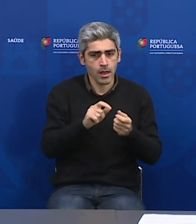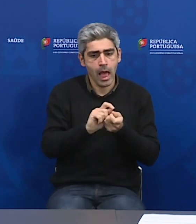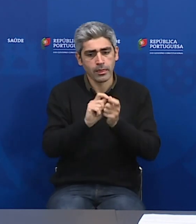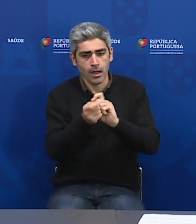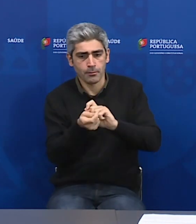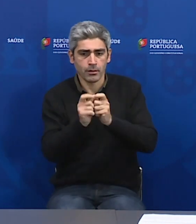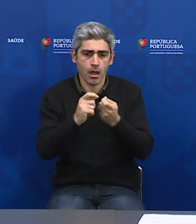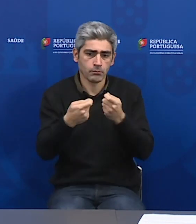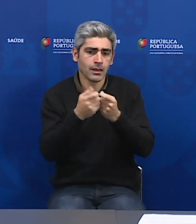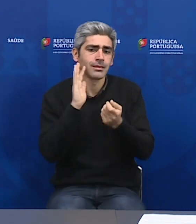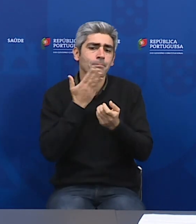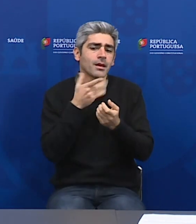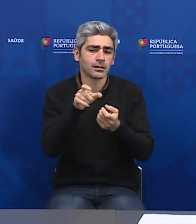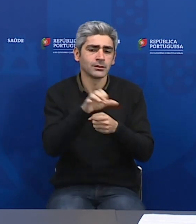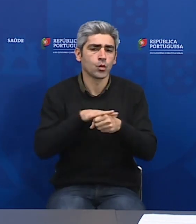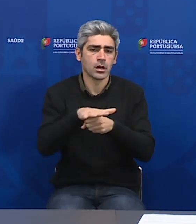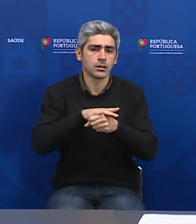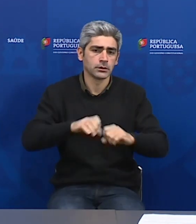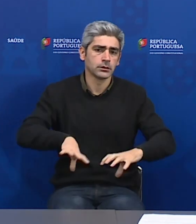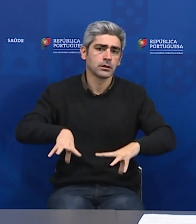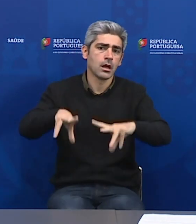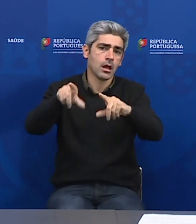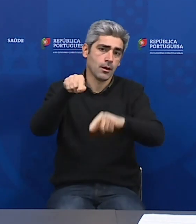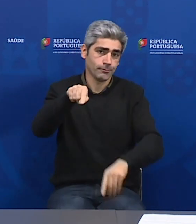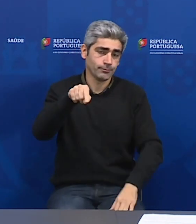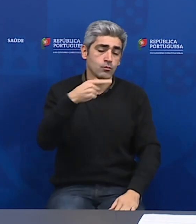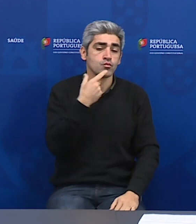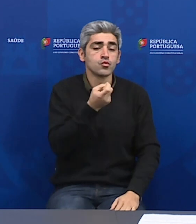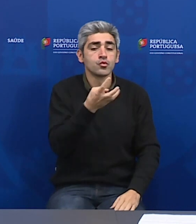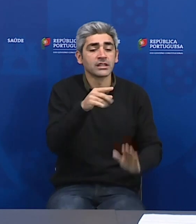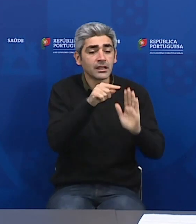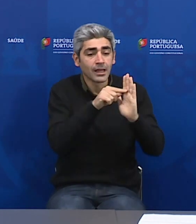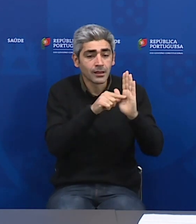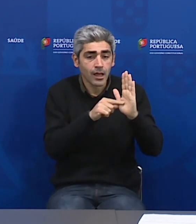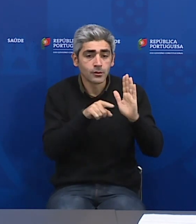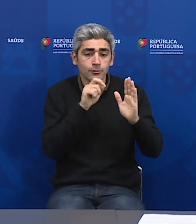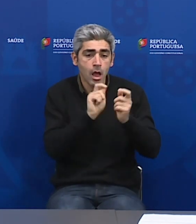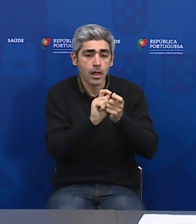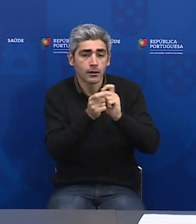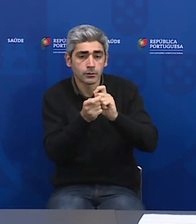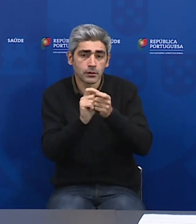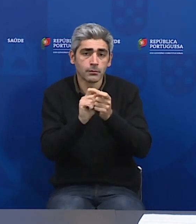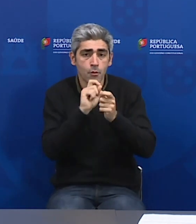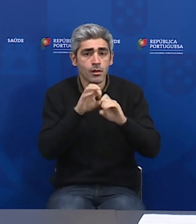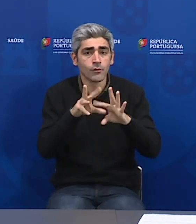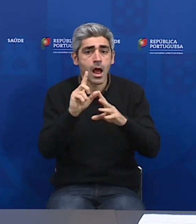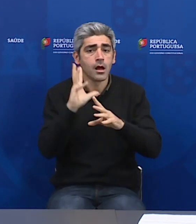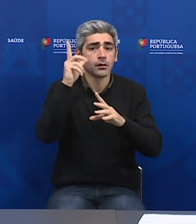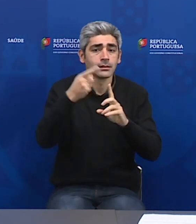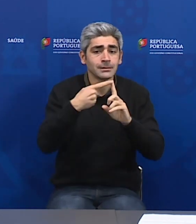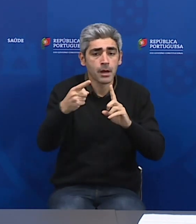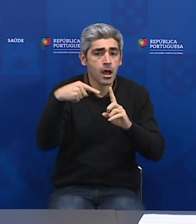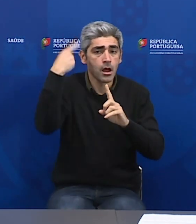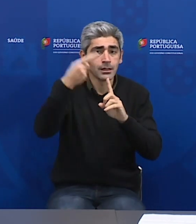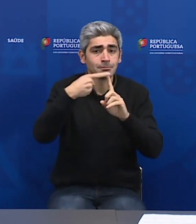adaptação a este dinamismo, que, de facto, muitos destes critérios poderão ser adaptáveis e poderão evoluir de semana